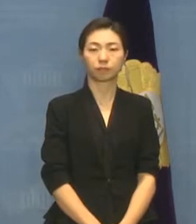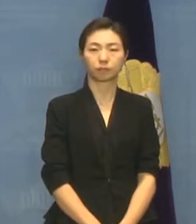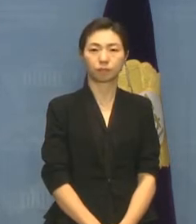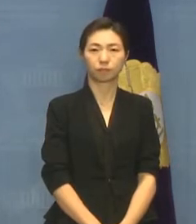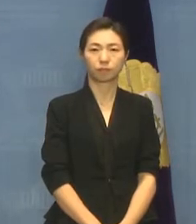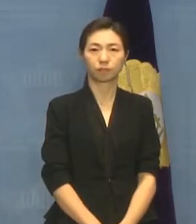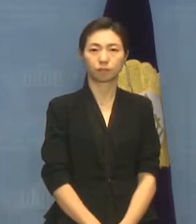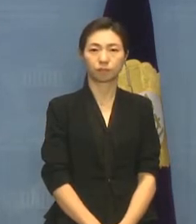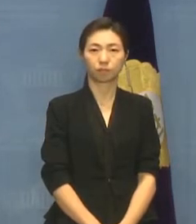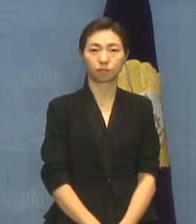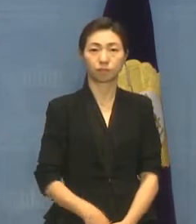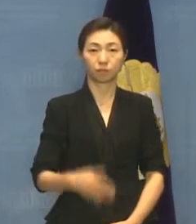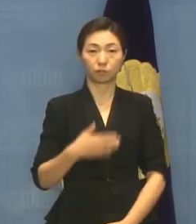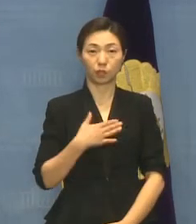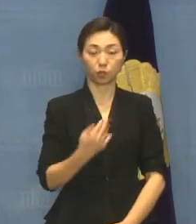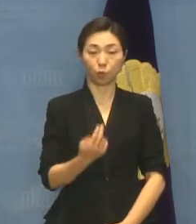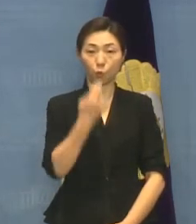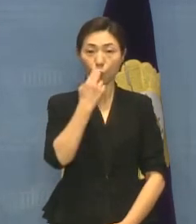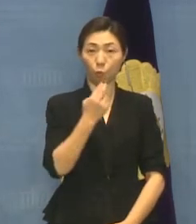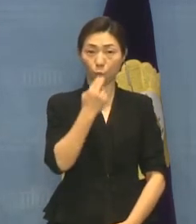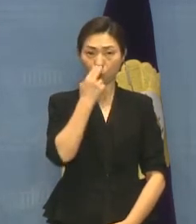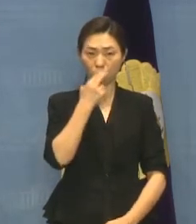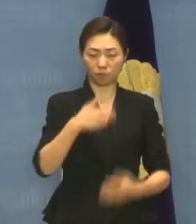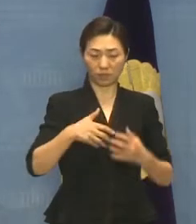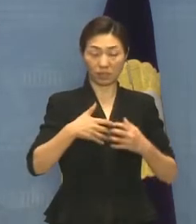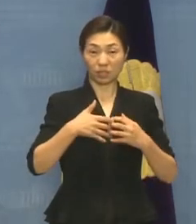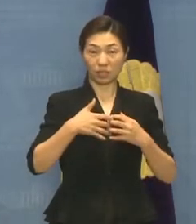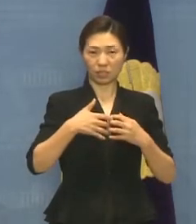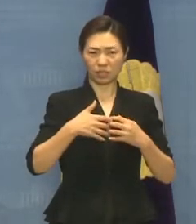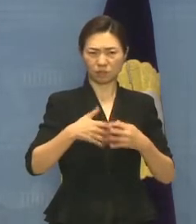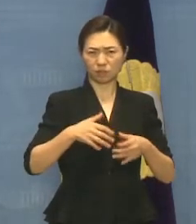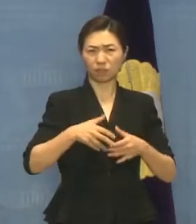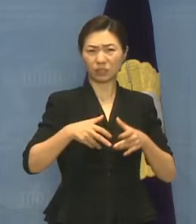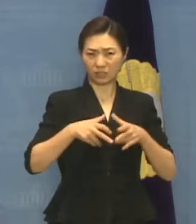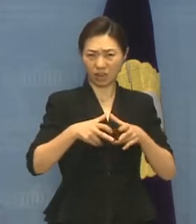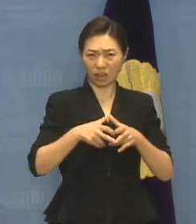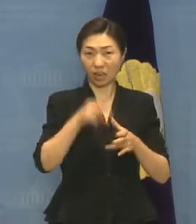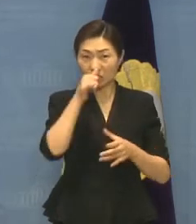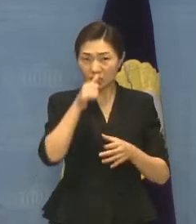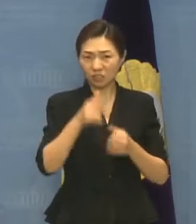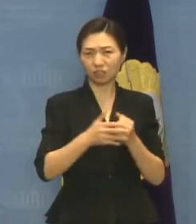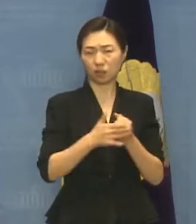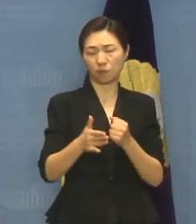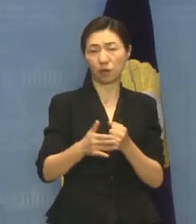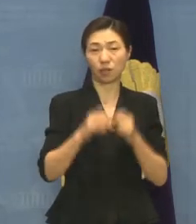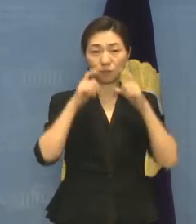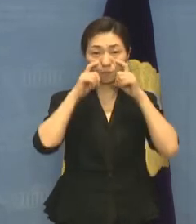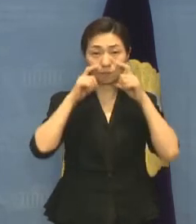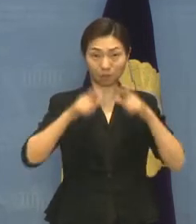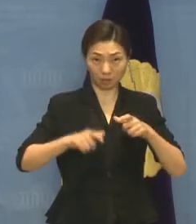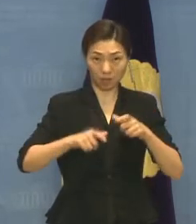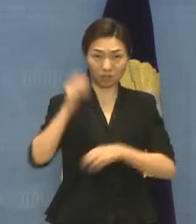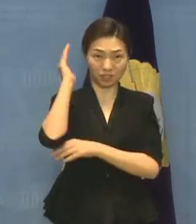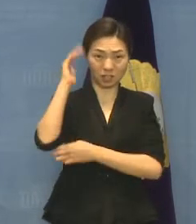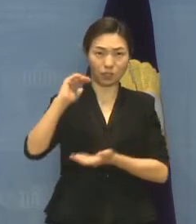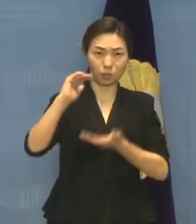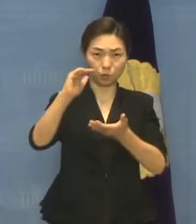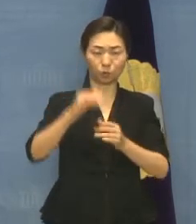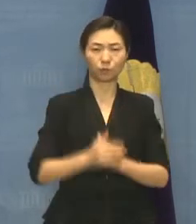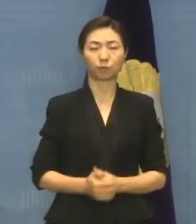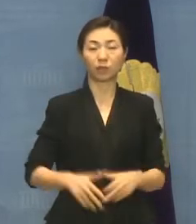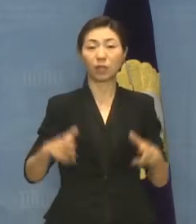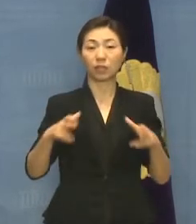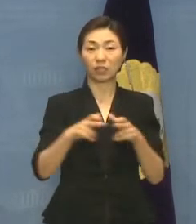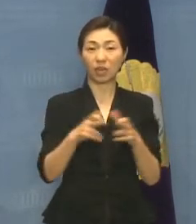네 저는 호흡기 장애로 마스크를 내리고 발언하도록 하겠습니다. 네 안녕하세요 장애여성공간